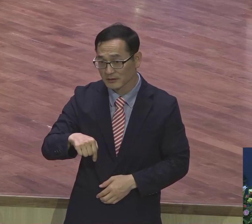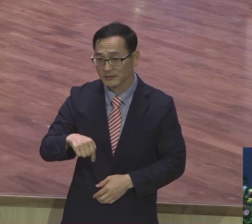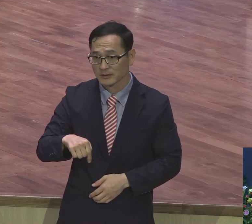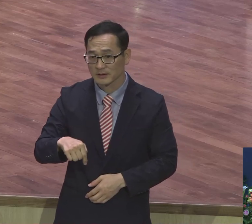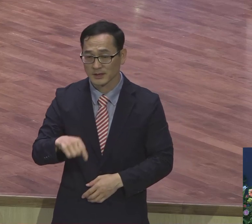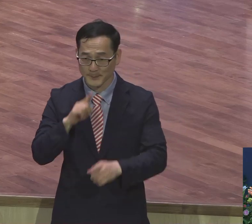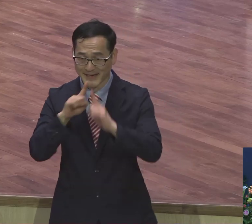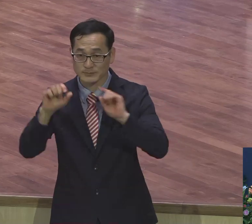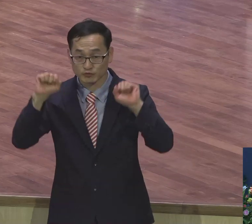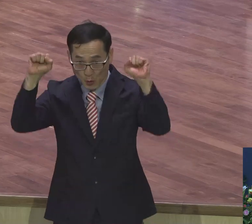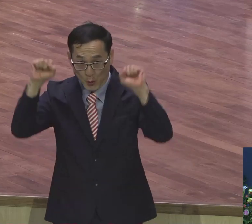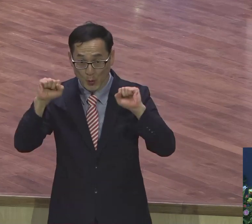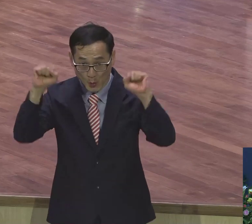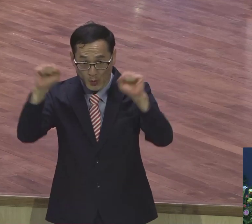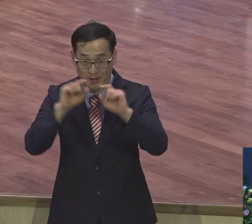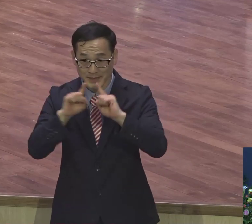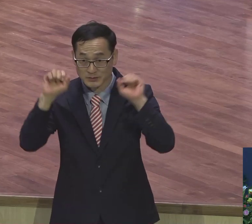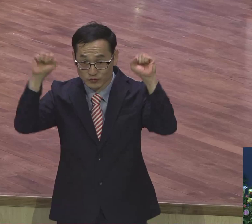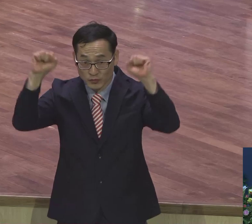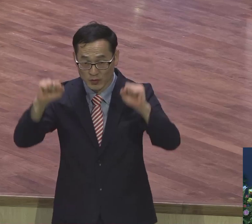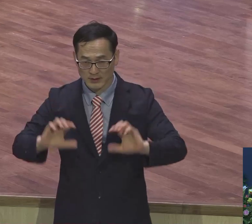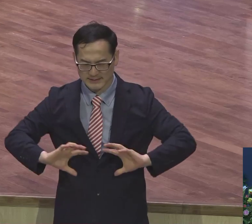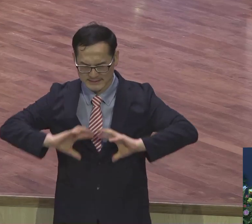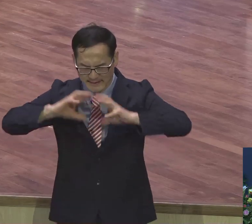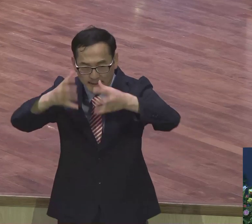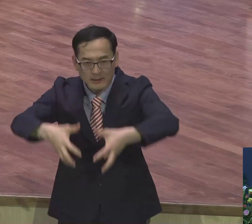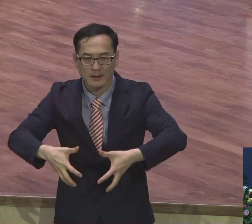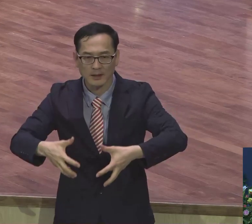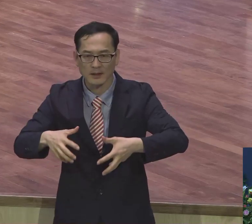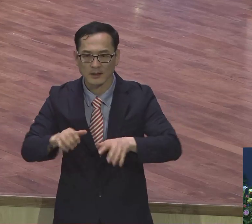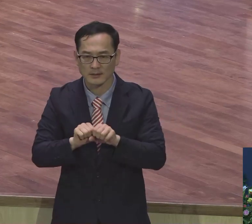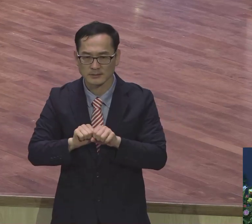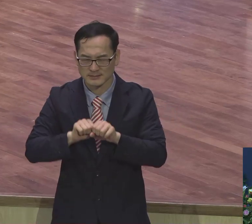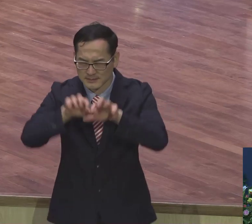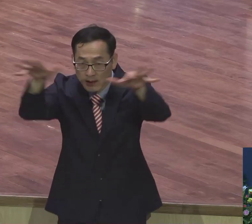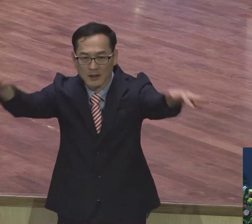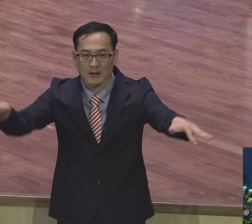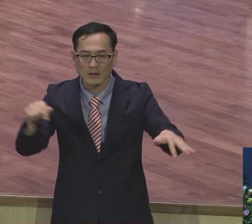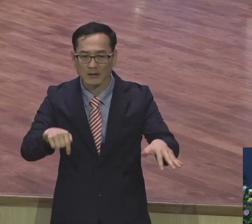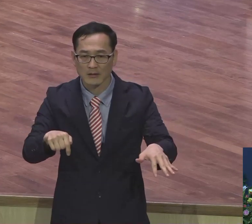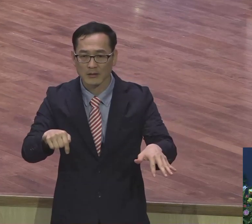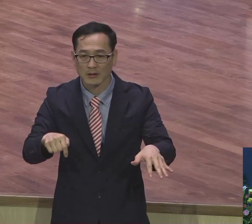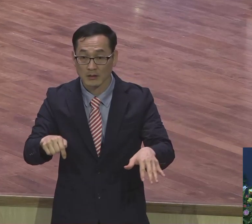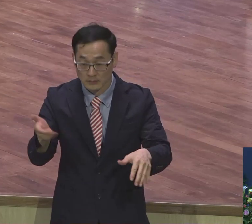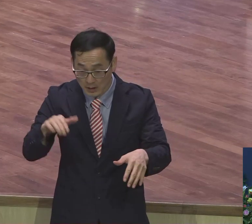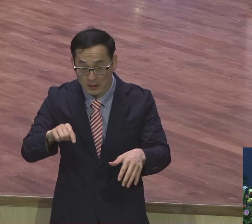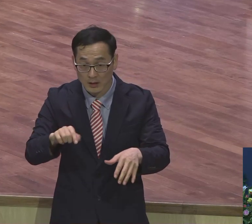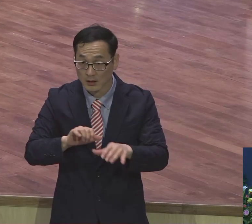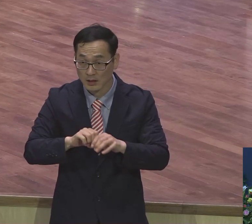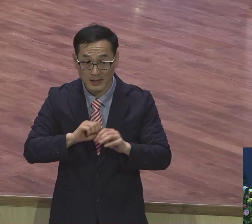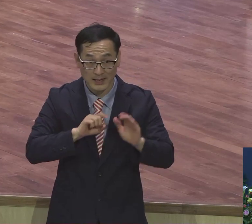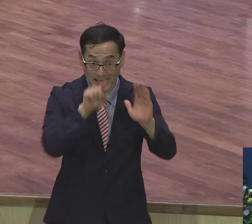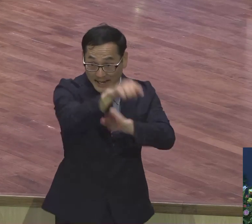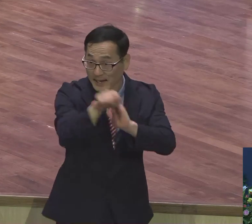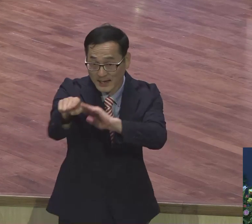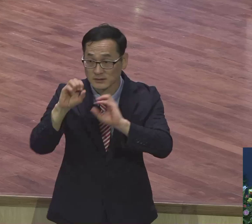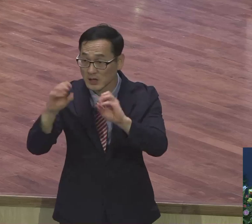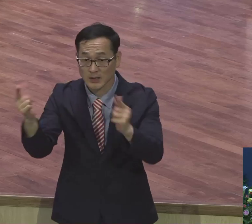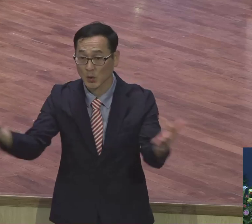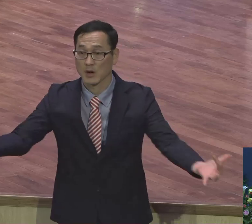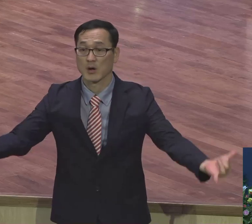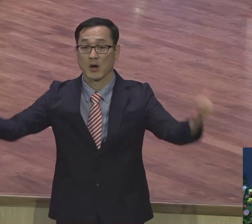이게 지금 전 세계에서 지금 주시하고 있는 운동이에요. 우리 지금 제일 못 깨닫고 있는 것이